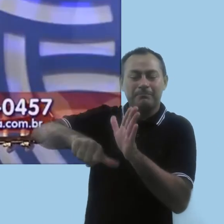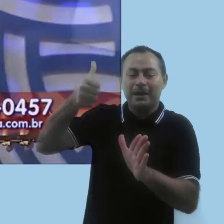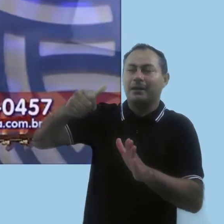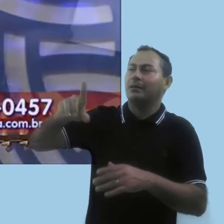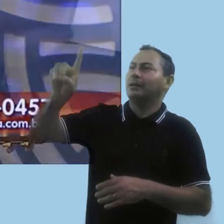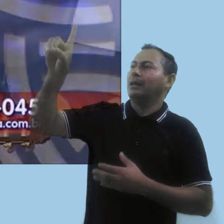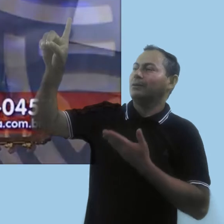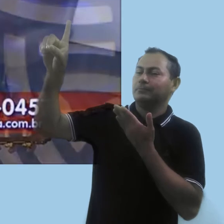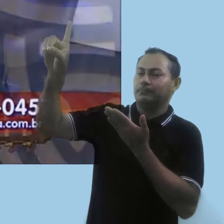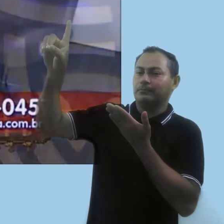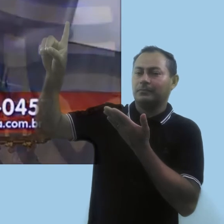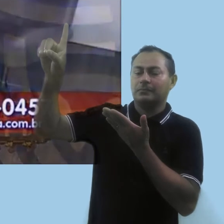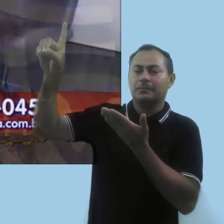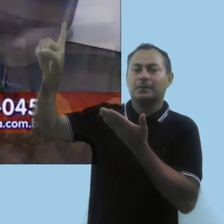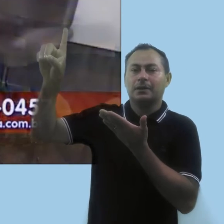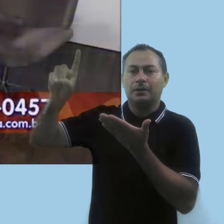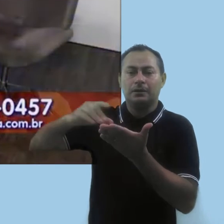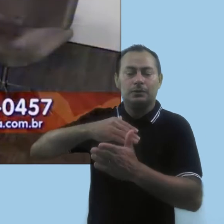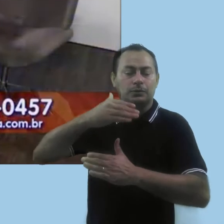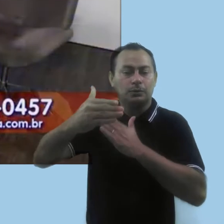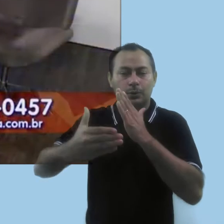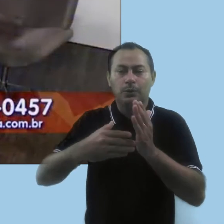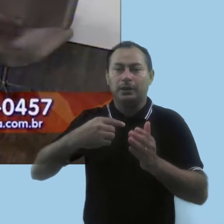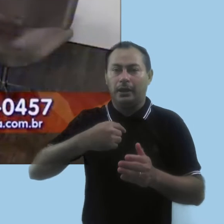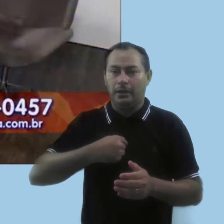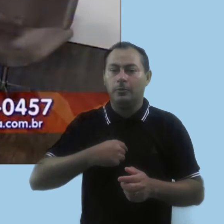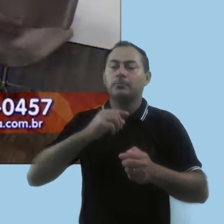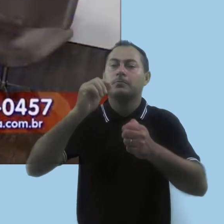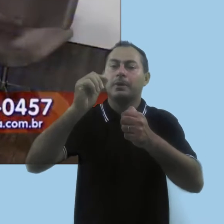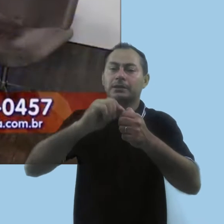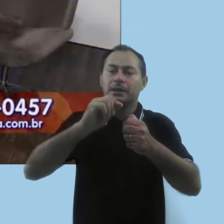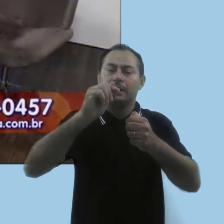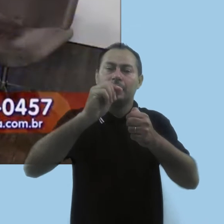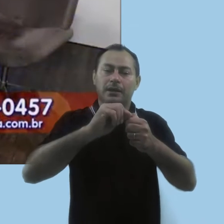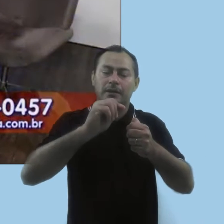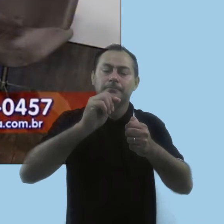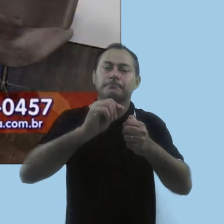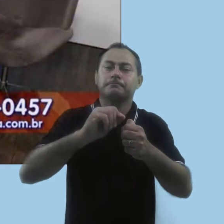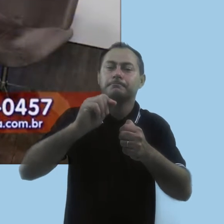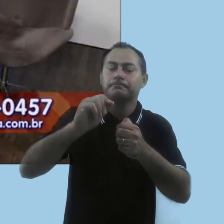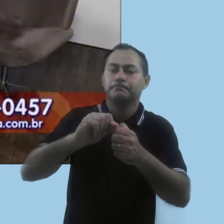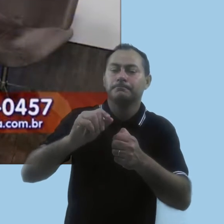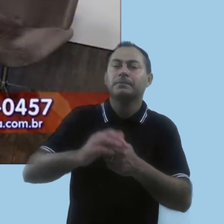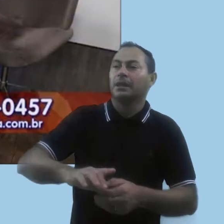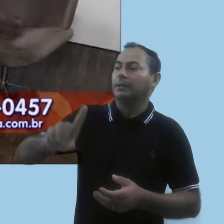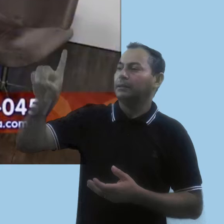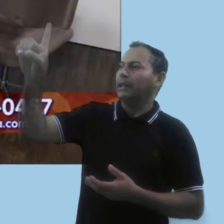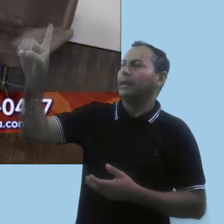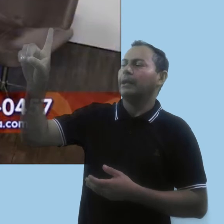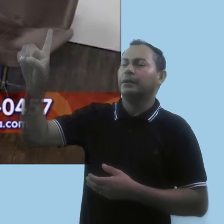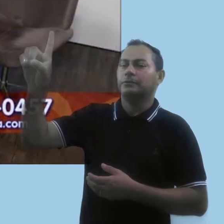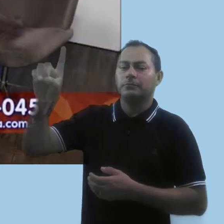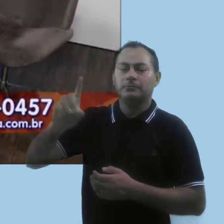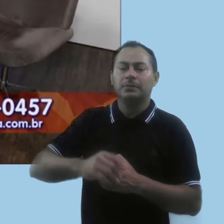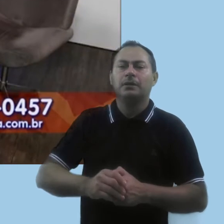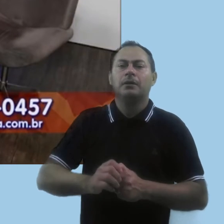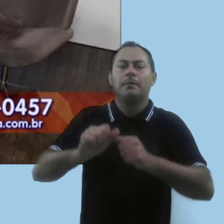tudo o que eu vou fazer, Deus, para abençoar,